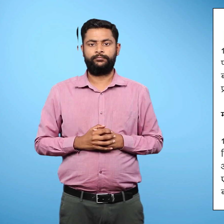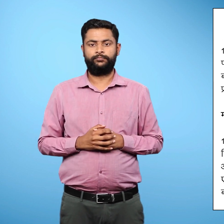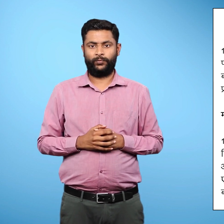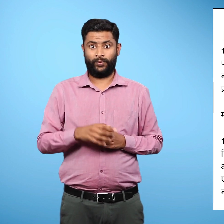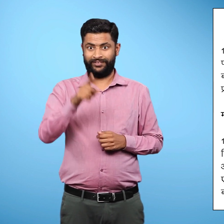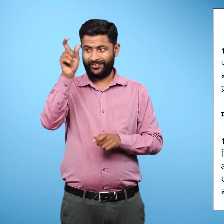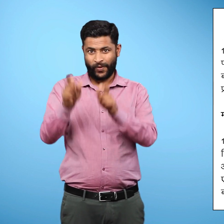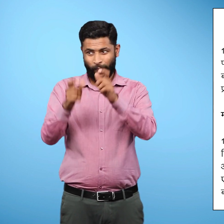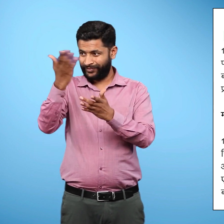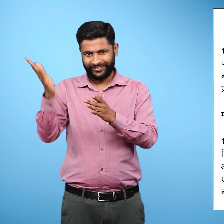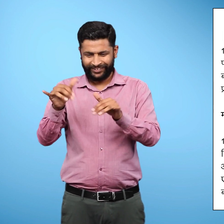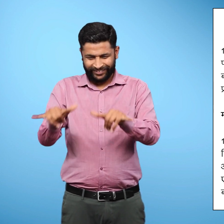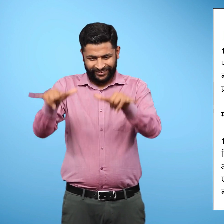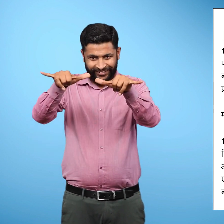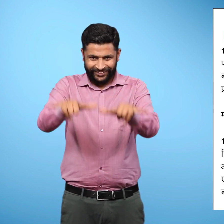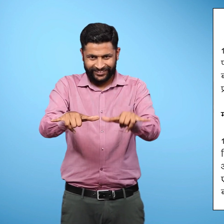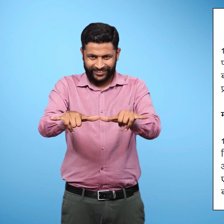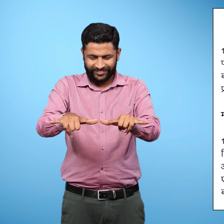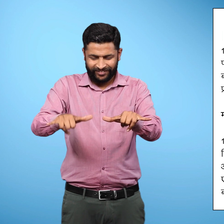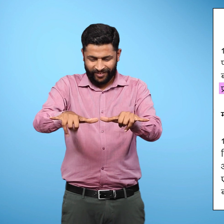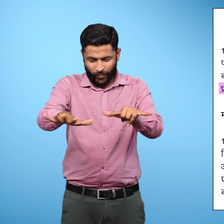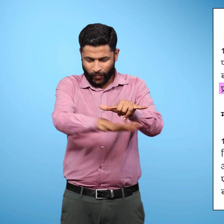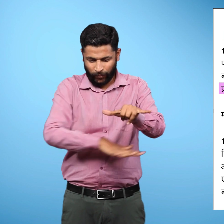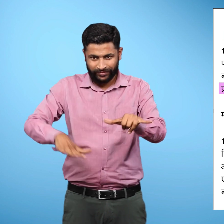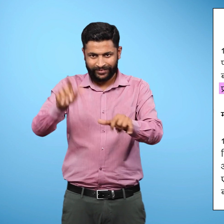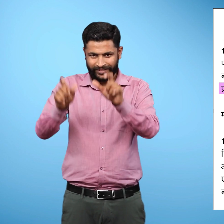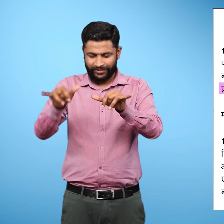कि वे स्थल रूप लोगों के लिए किस प्रकार उपियोगी हैं